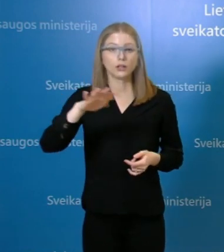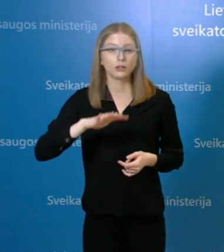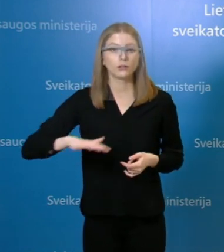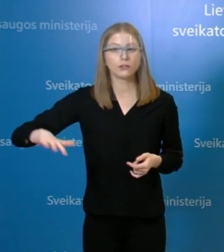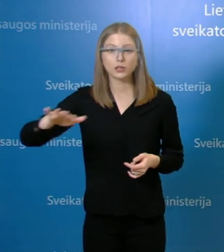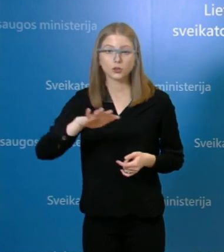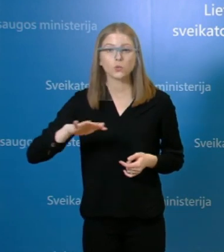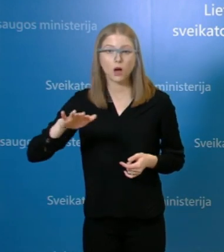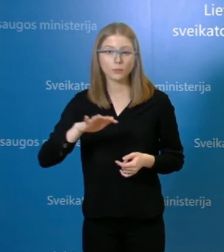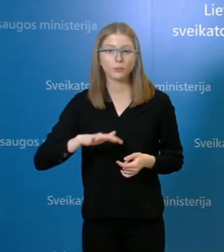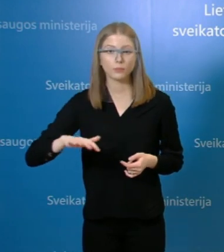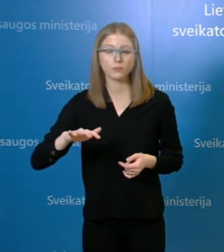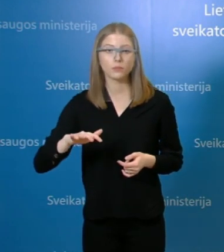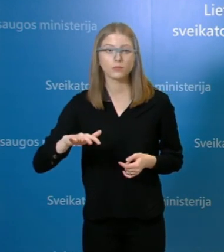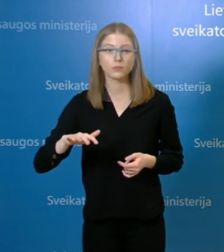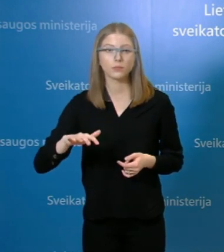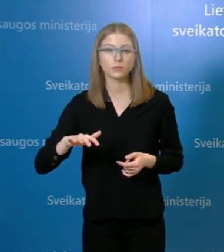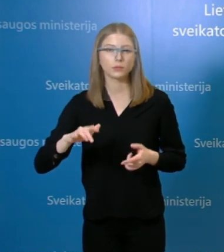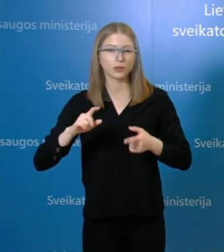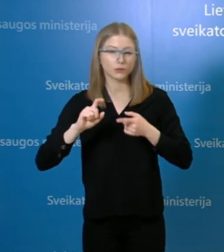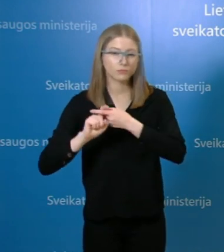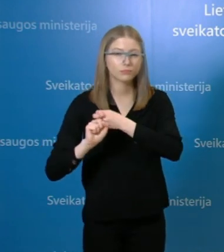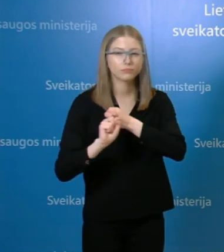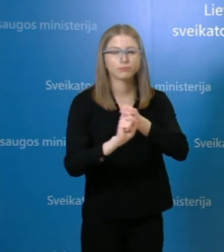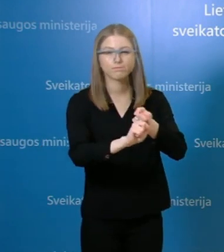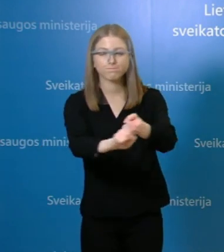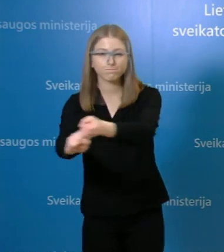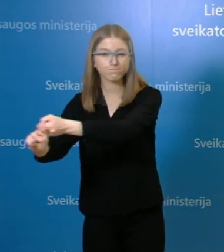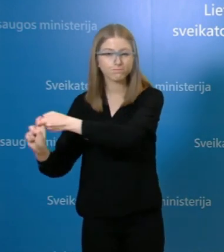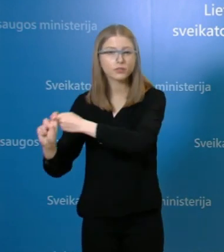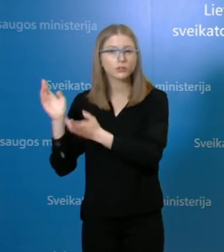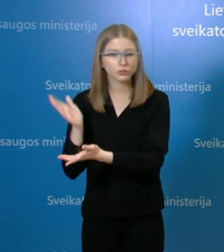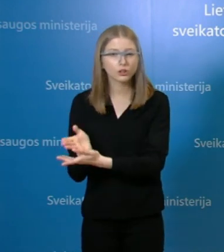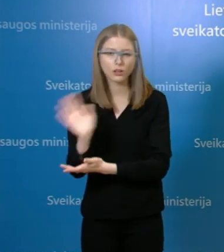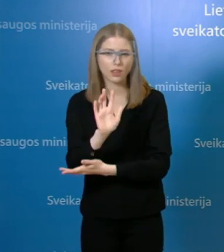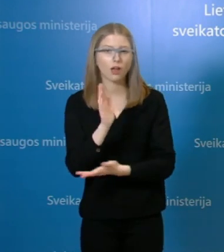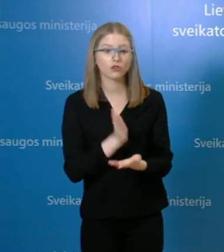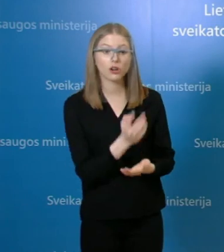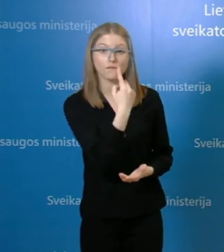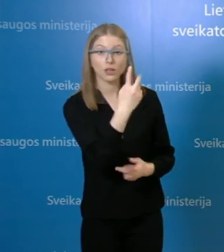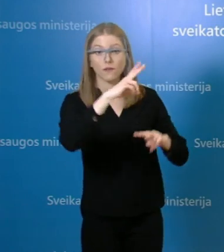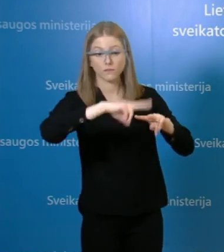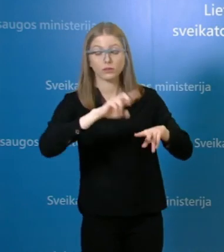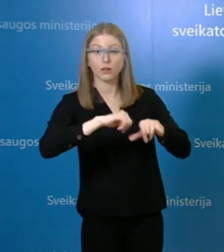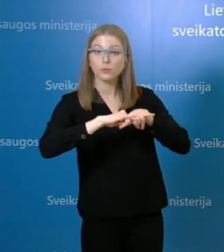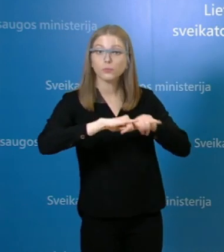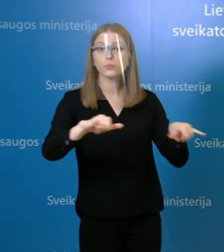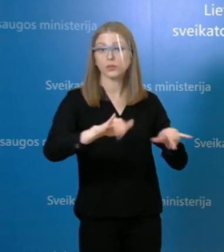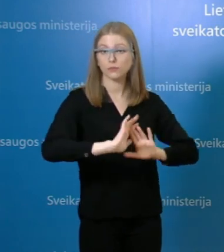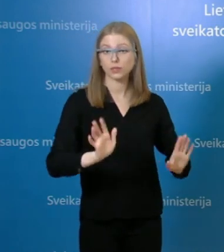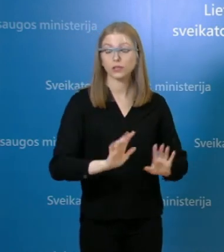tas virusas, nes mes šiandai gybdėjom iš ministro, tačiau naštai kalbati yra apie tolimųjų reisų vairuotojus, kurie